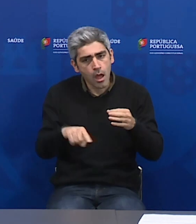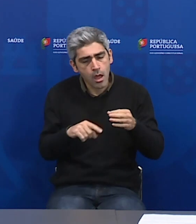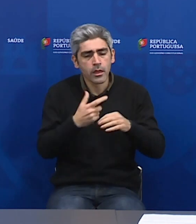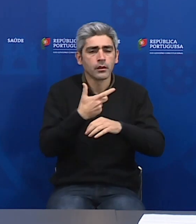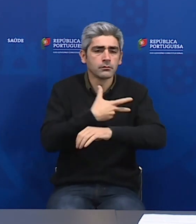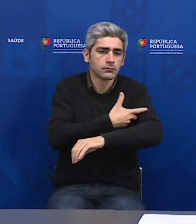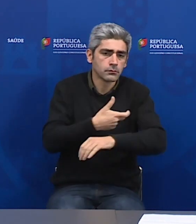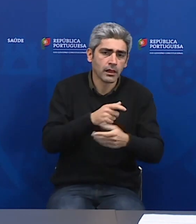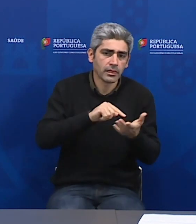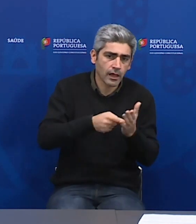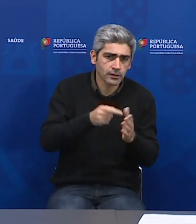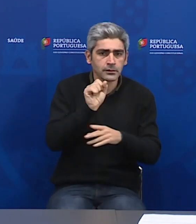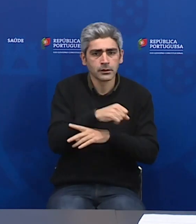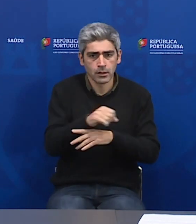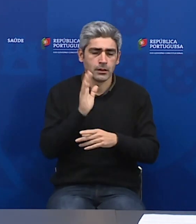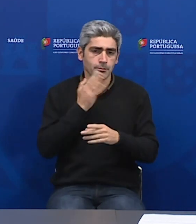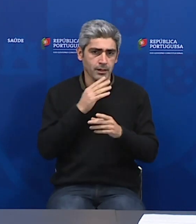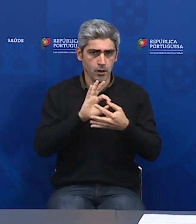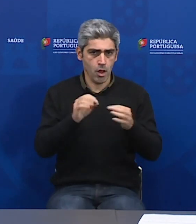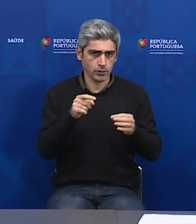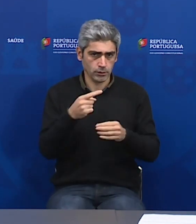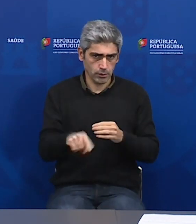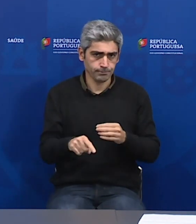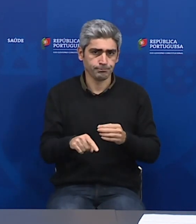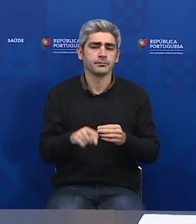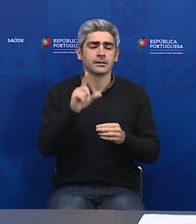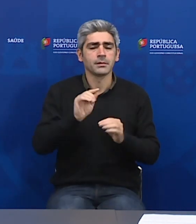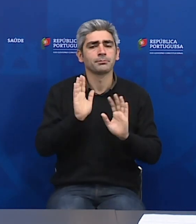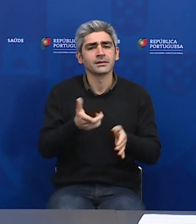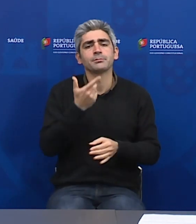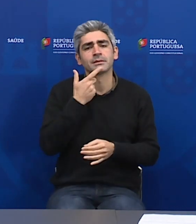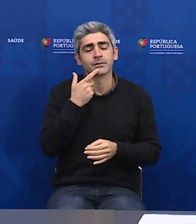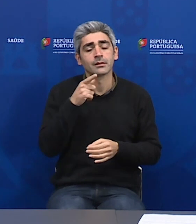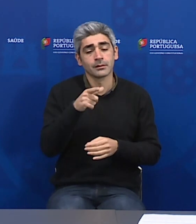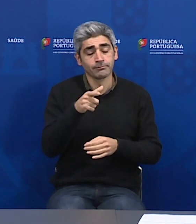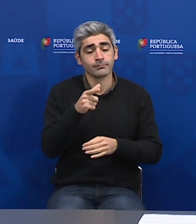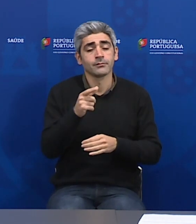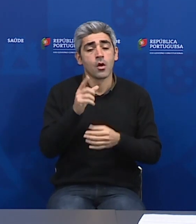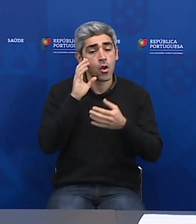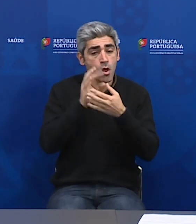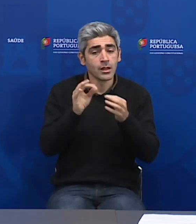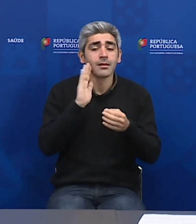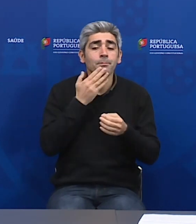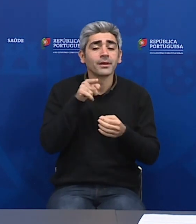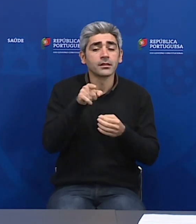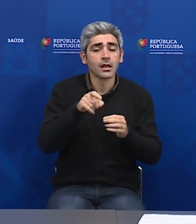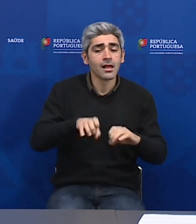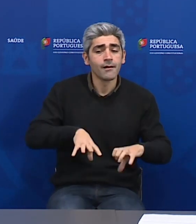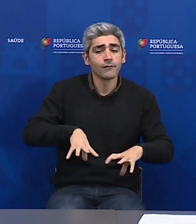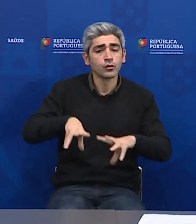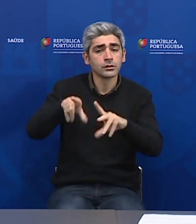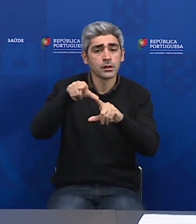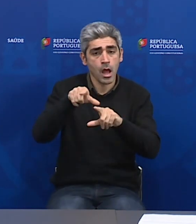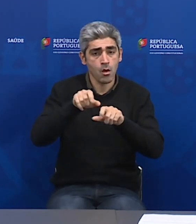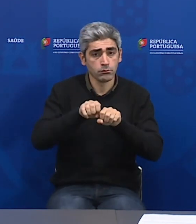poder testar. E perceber também que esse critério racional vai ao encontro daquilo que é a evolução do